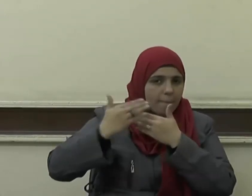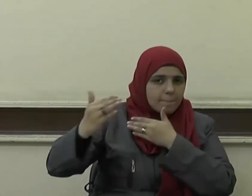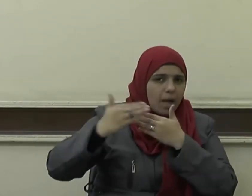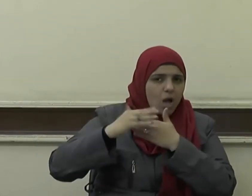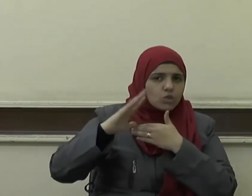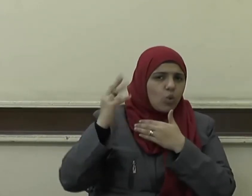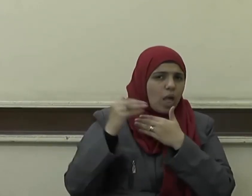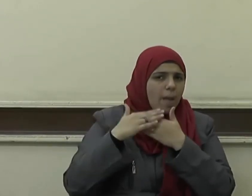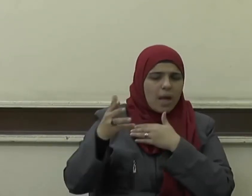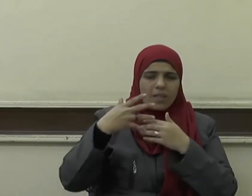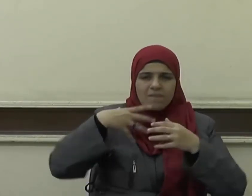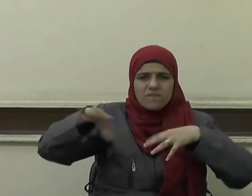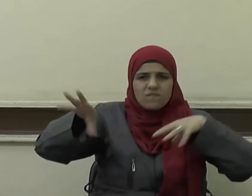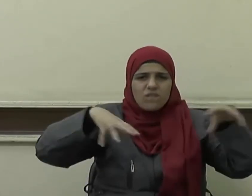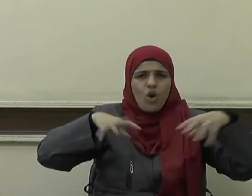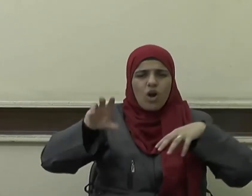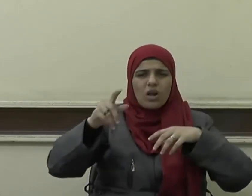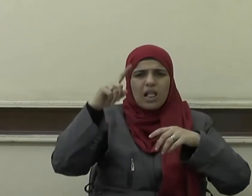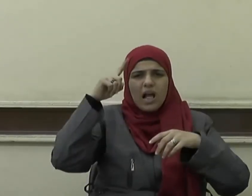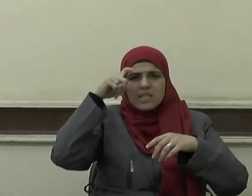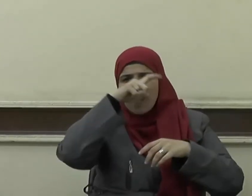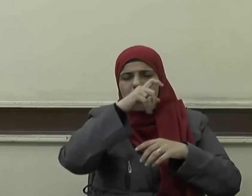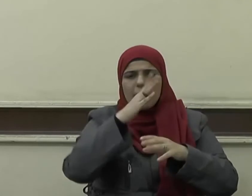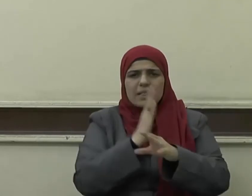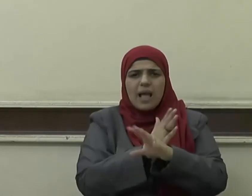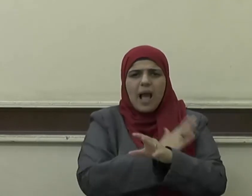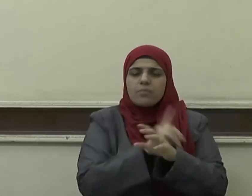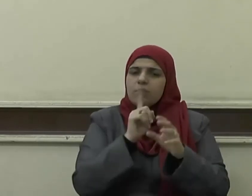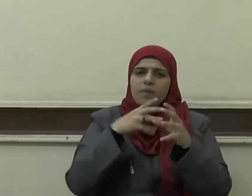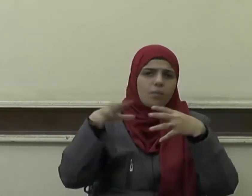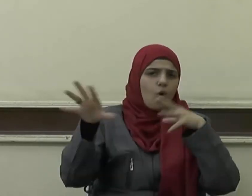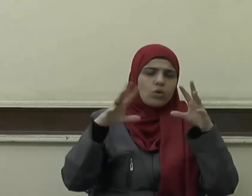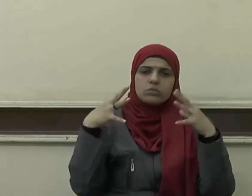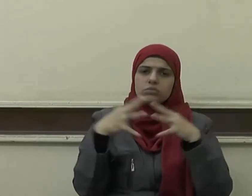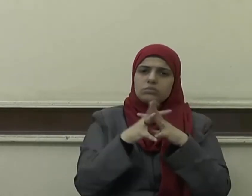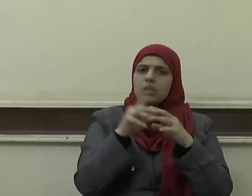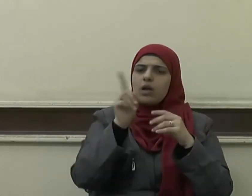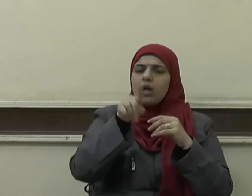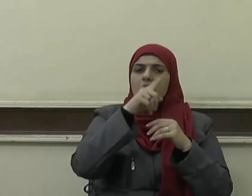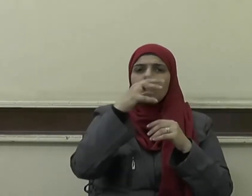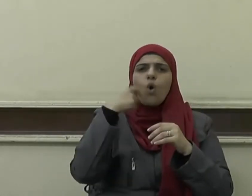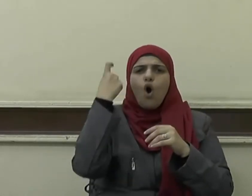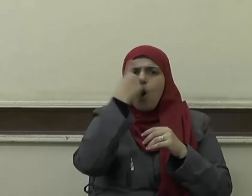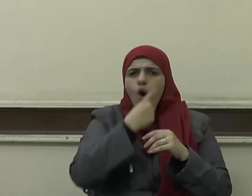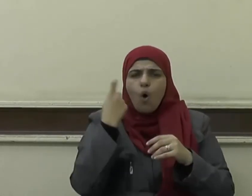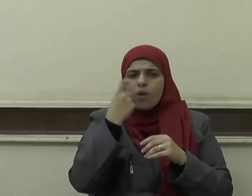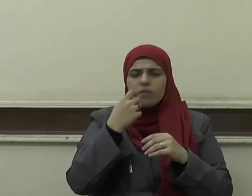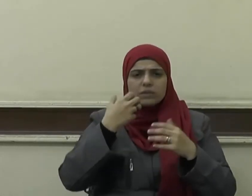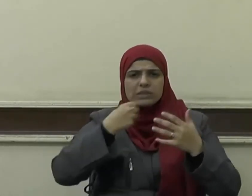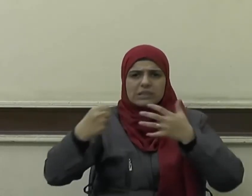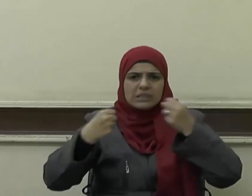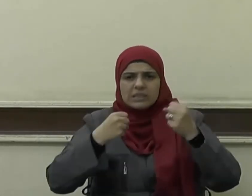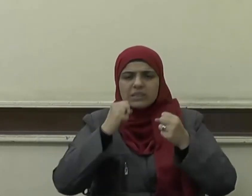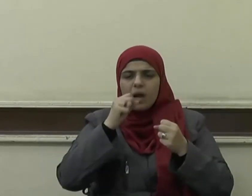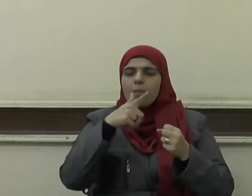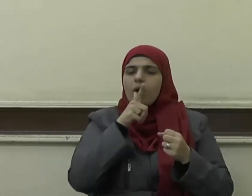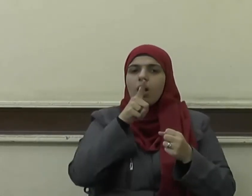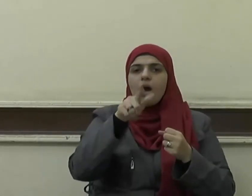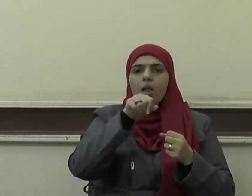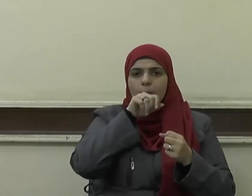عن كل أنوال الفرقة والشقاق والتنافر وكل مظاهر العنف والتشدد قال صلى